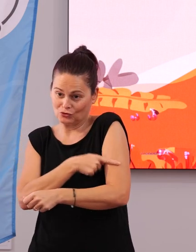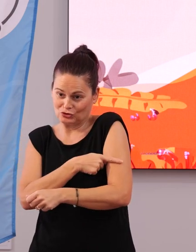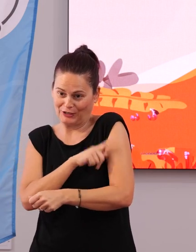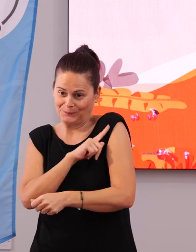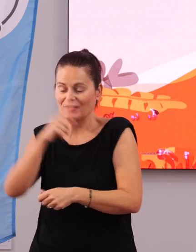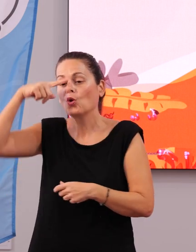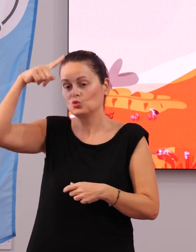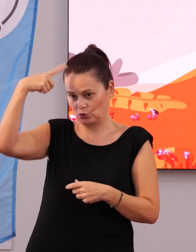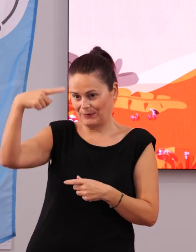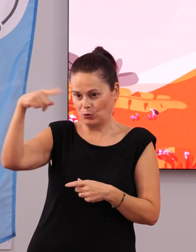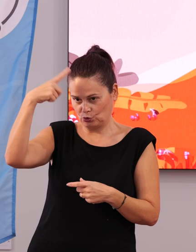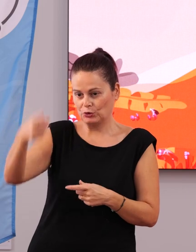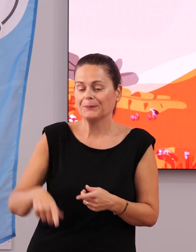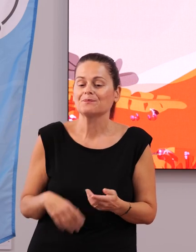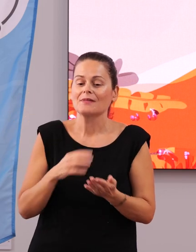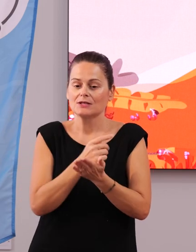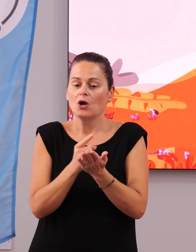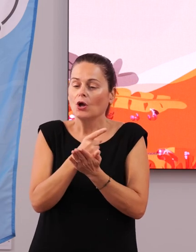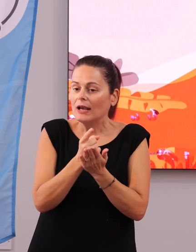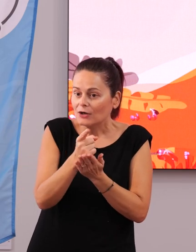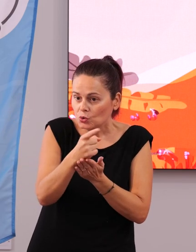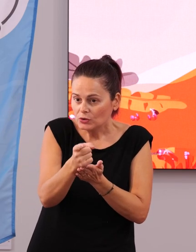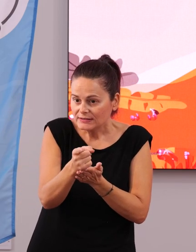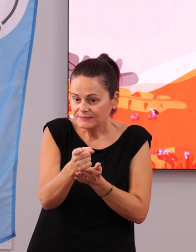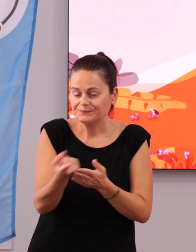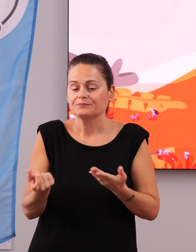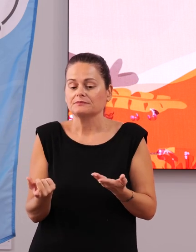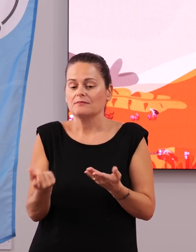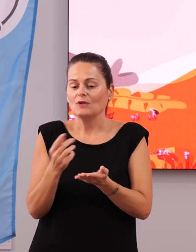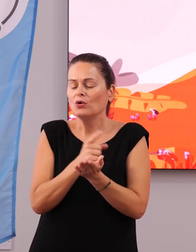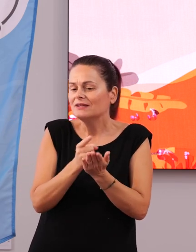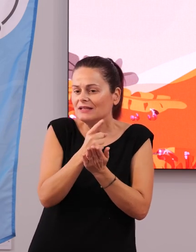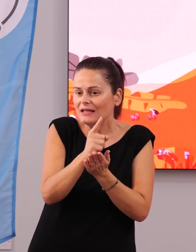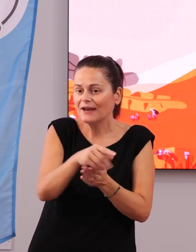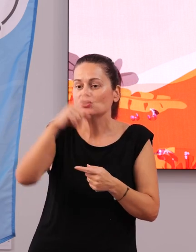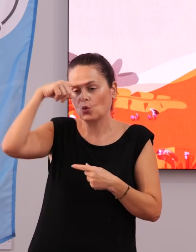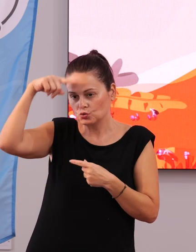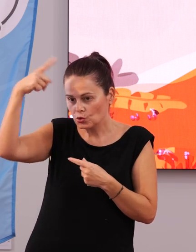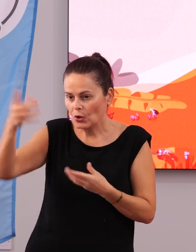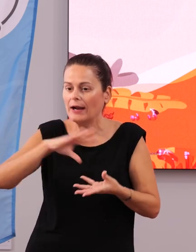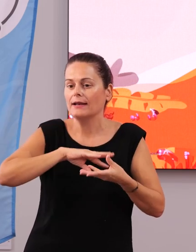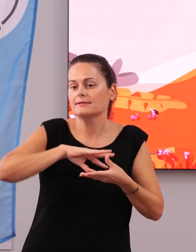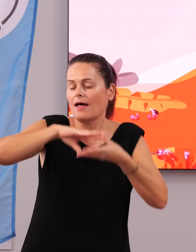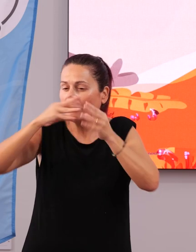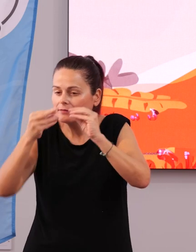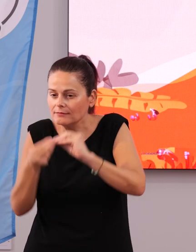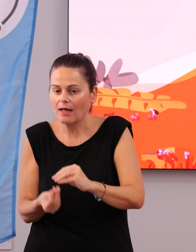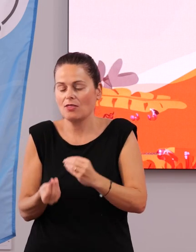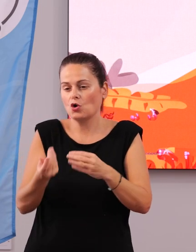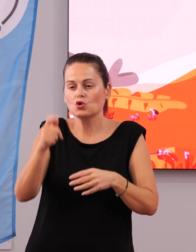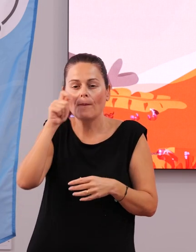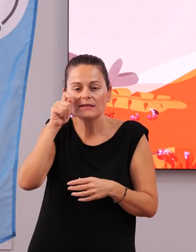inclusivas, las rutas que os he comentado antes, con itinerarios culturales adaptados, con rutas parantológicas,